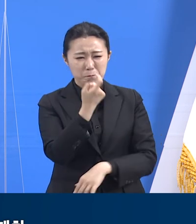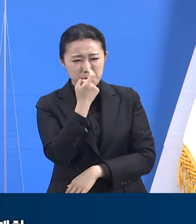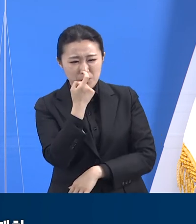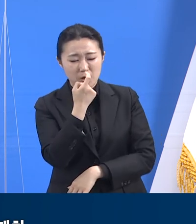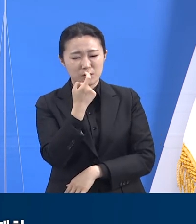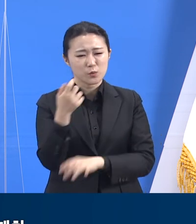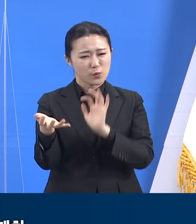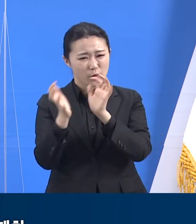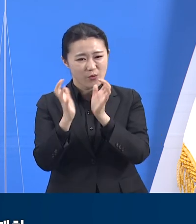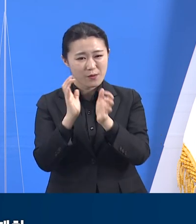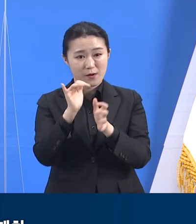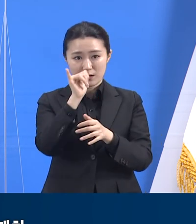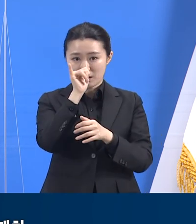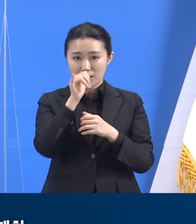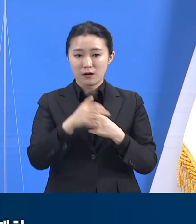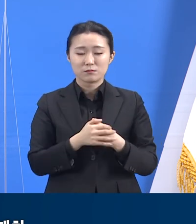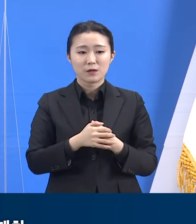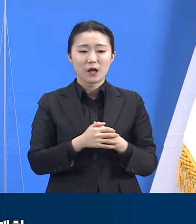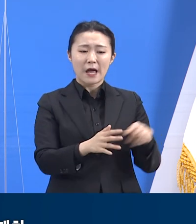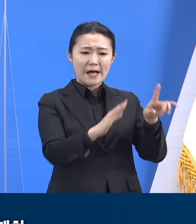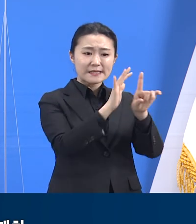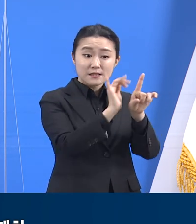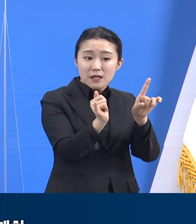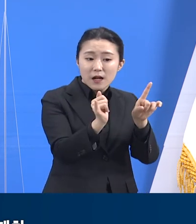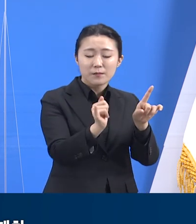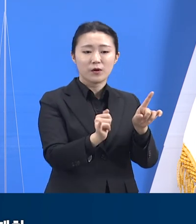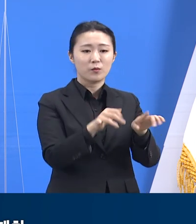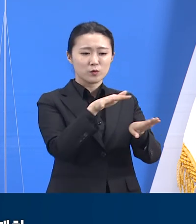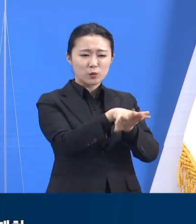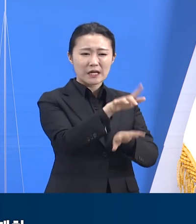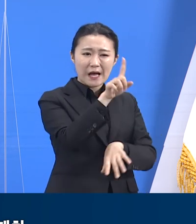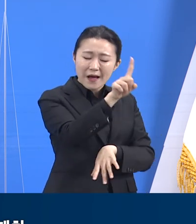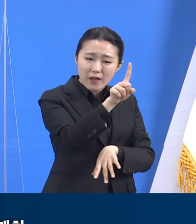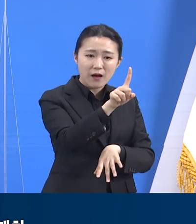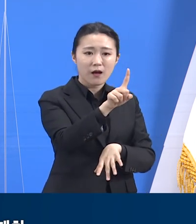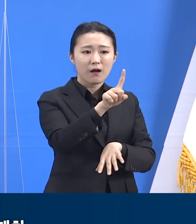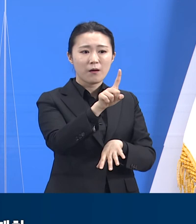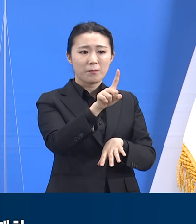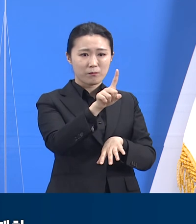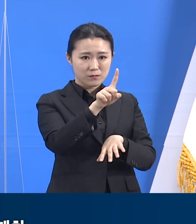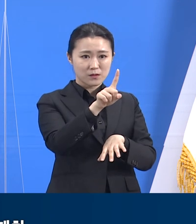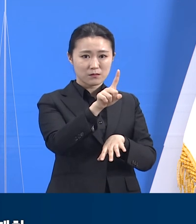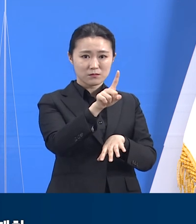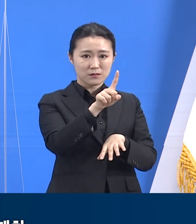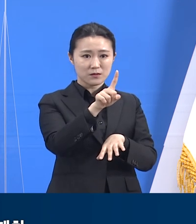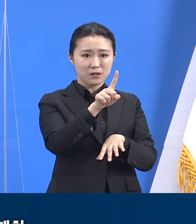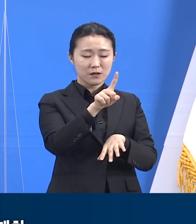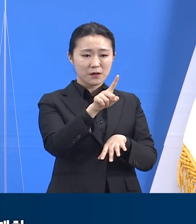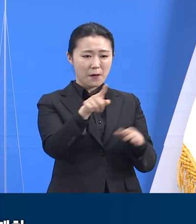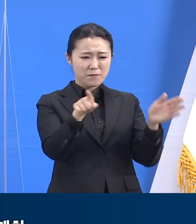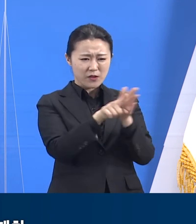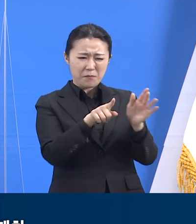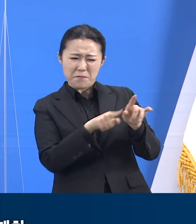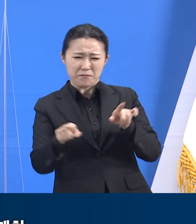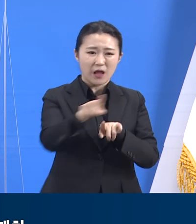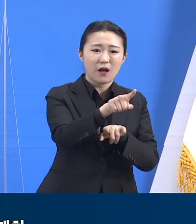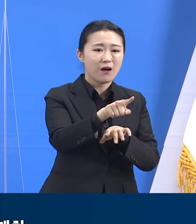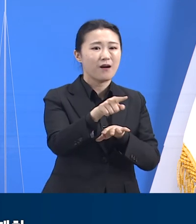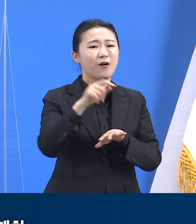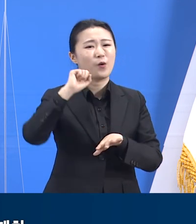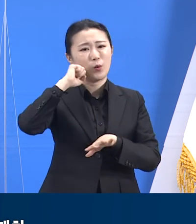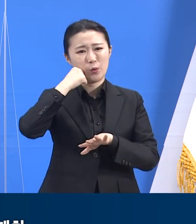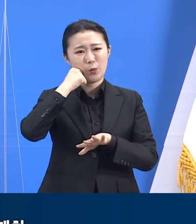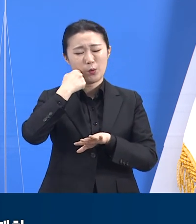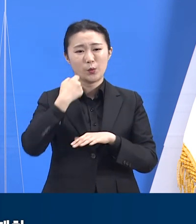한 사람의, 어느 한 조직의 능력으로 이겨내기 어려운 힘든 싸움입니다. 도는 신뢰와 존중에 기반한 지역